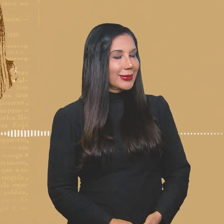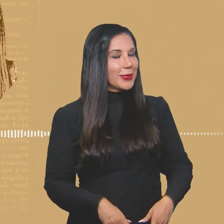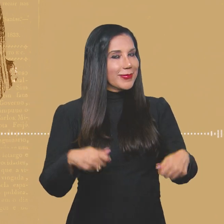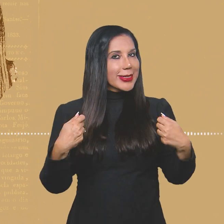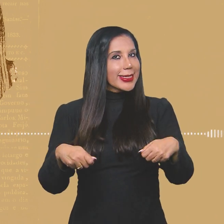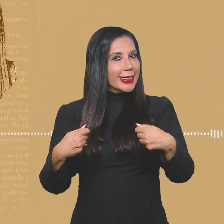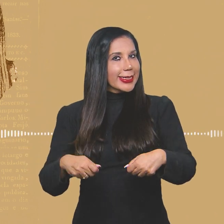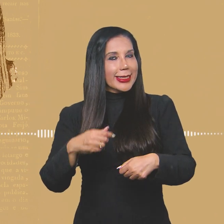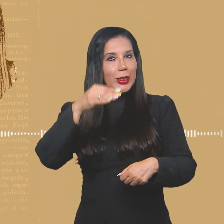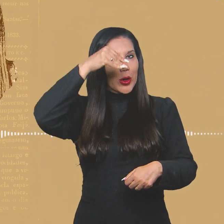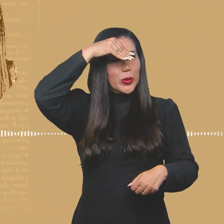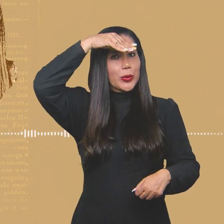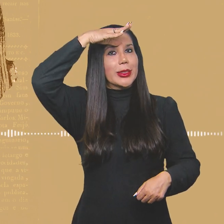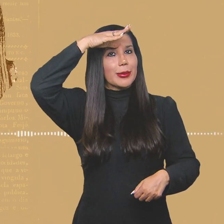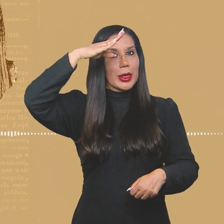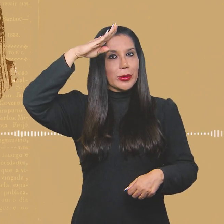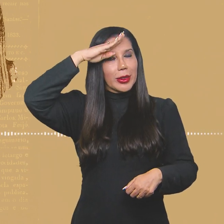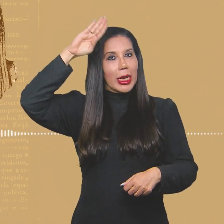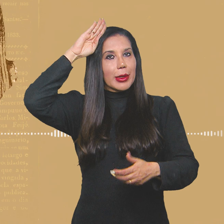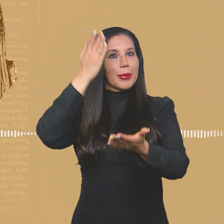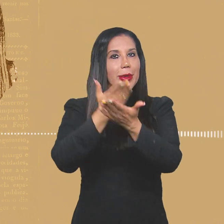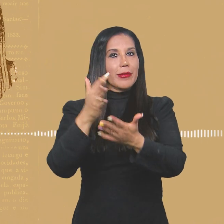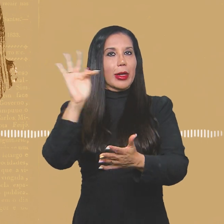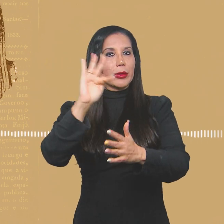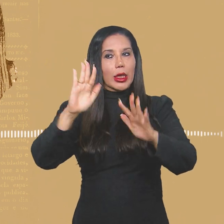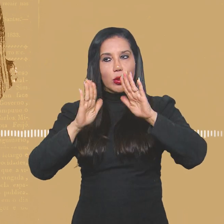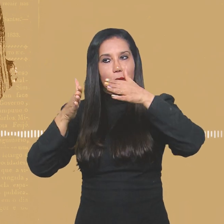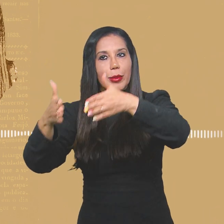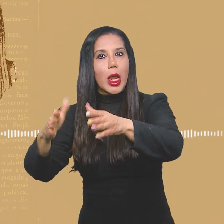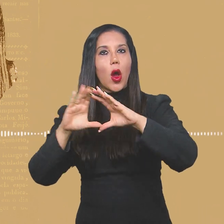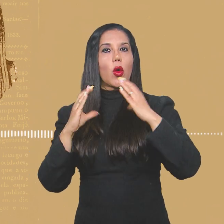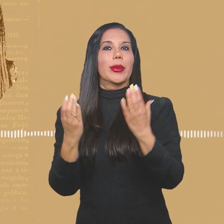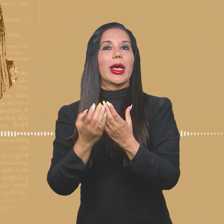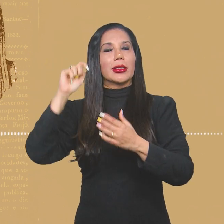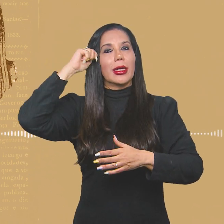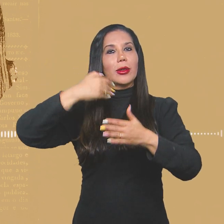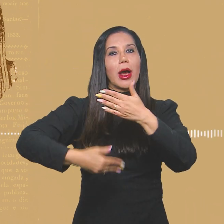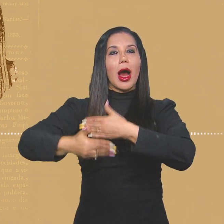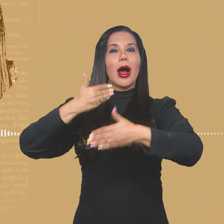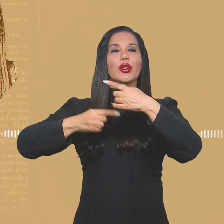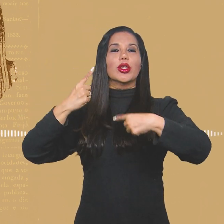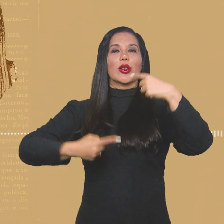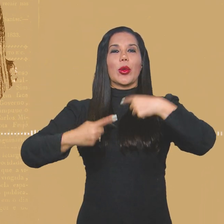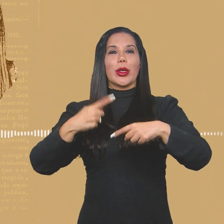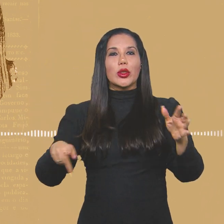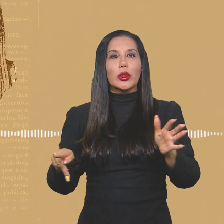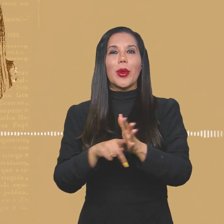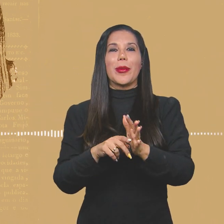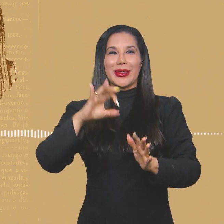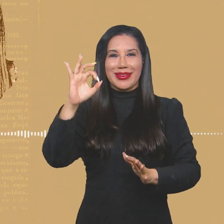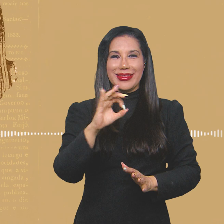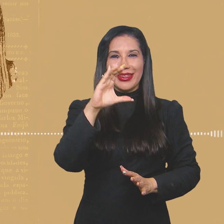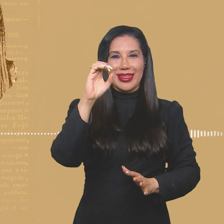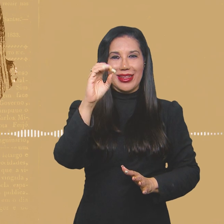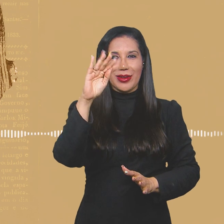Retornar o conhecimento obtido na universidade para a comunidade negra. Muito antes das políticas de ação afirmativa, como as cotas,